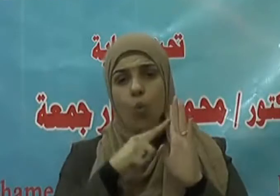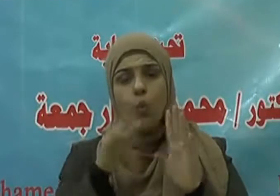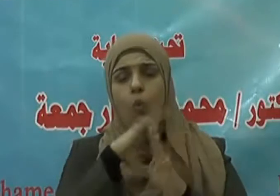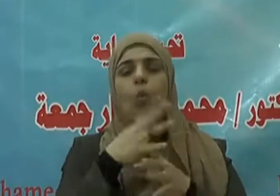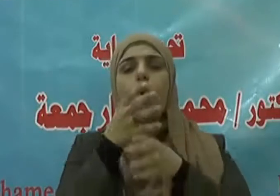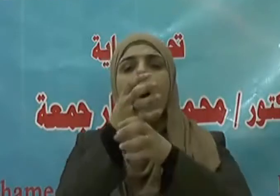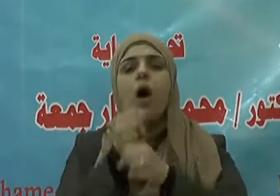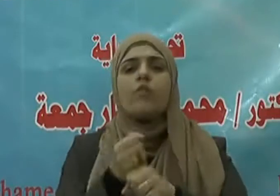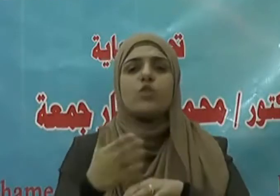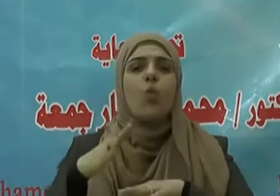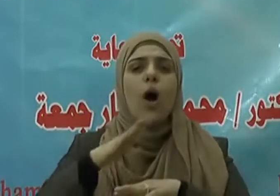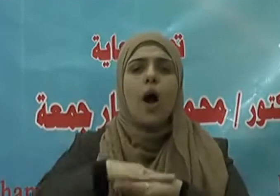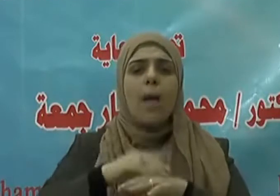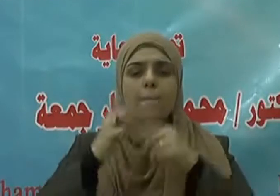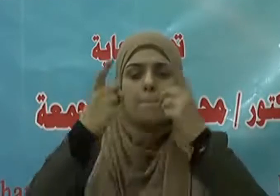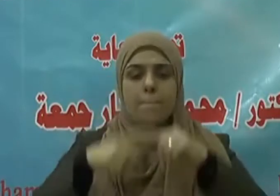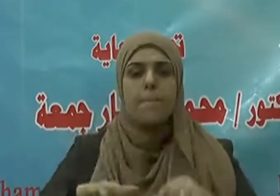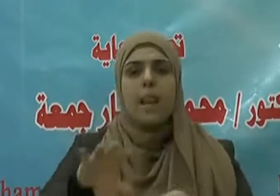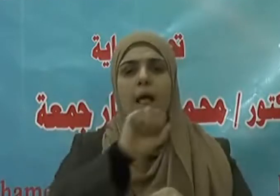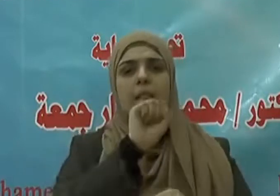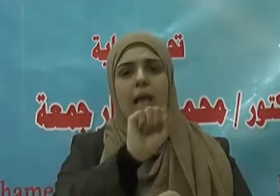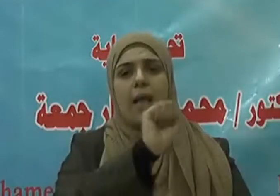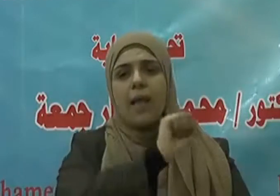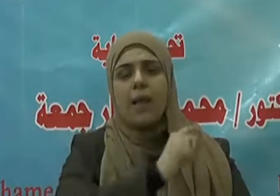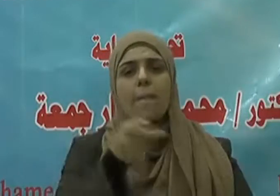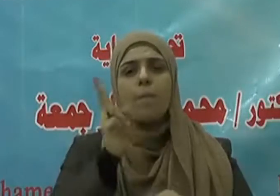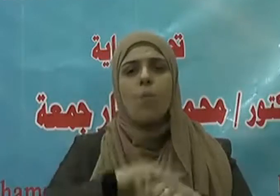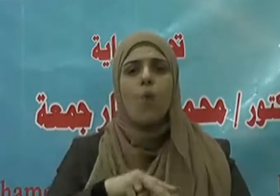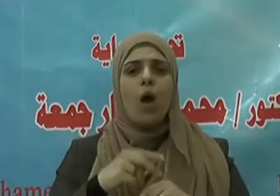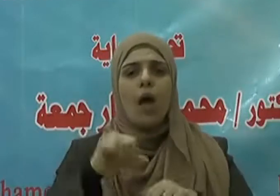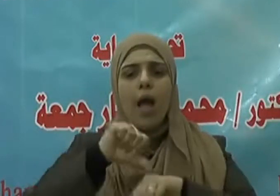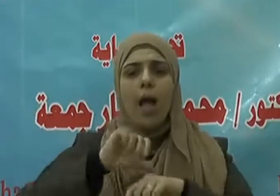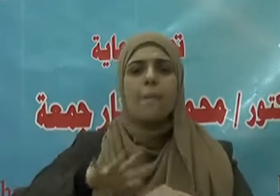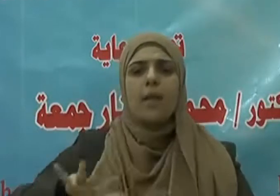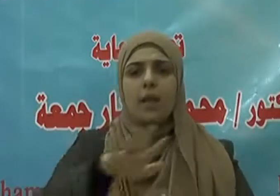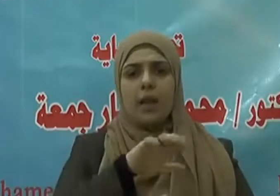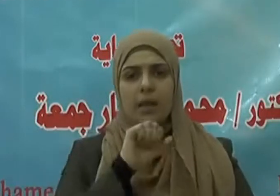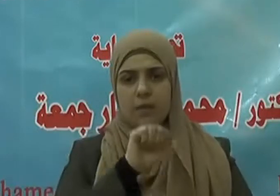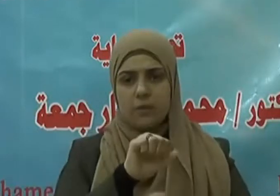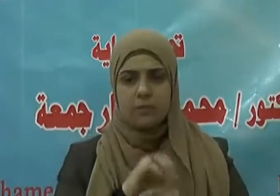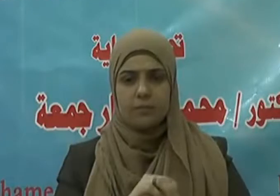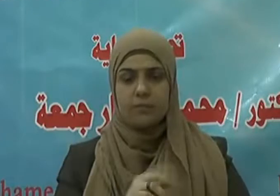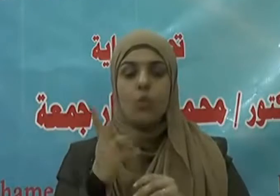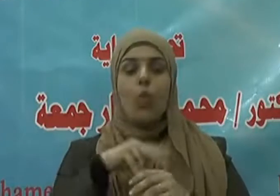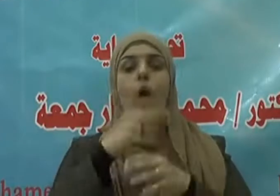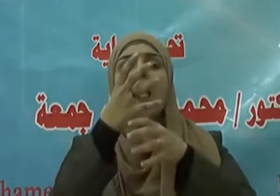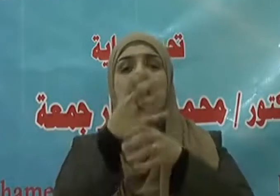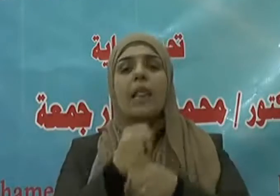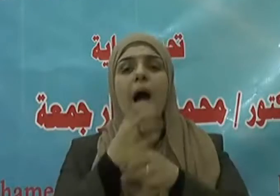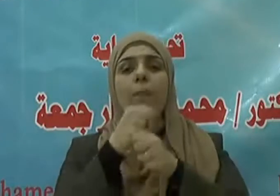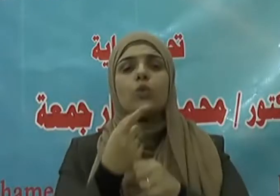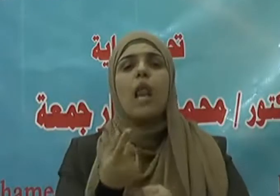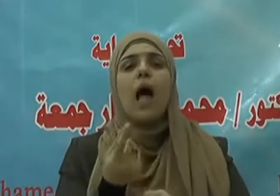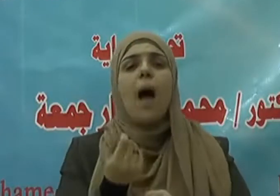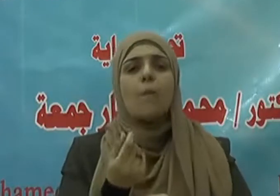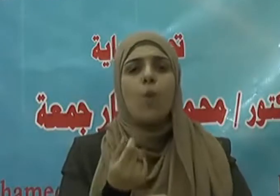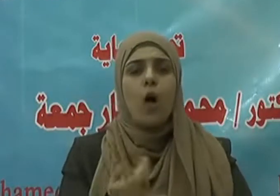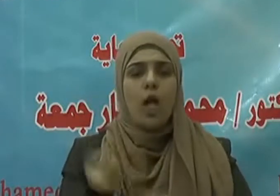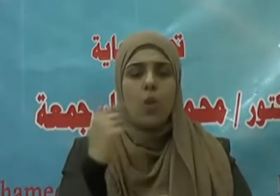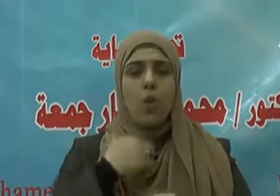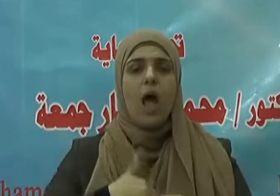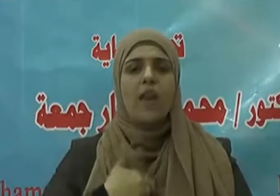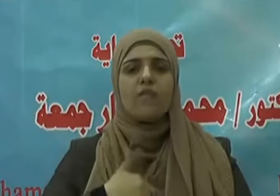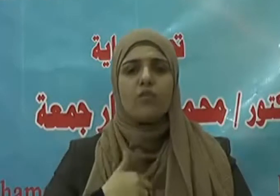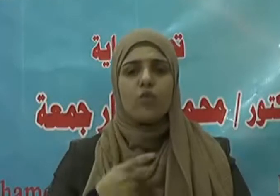الطرق الوقائية والإرشادات الصحية والاهتمام بكل أنواع النظافة البدن